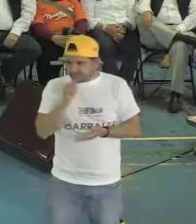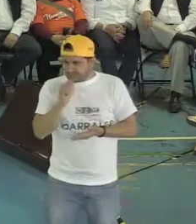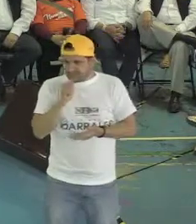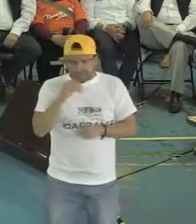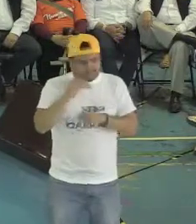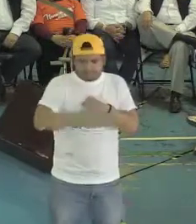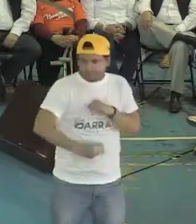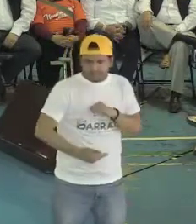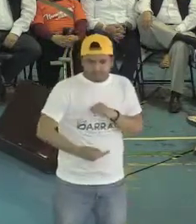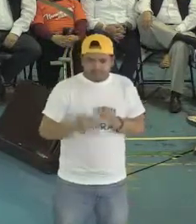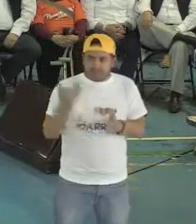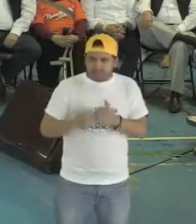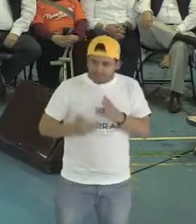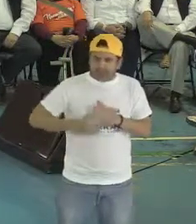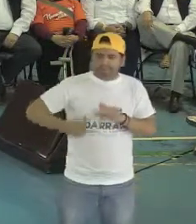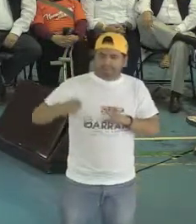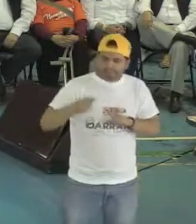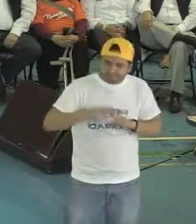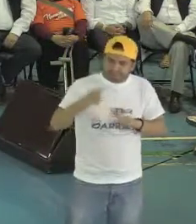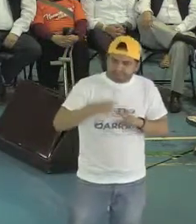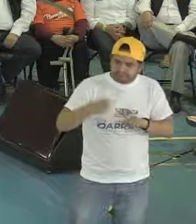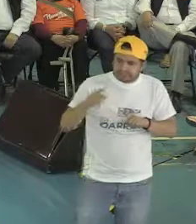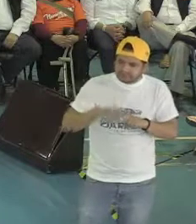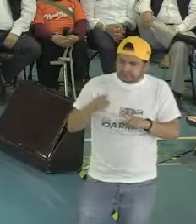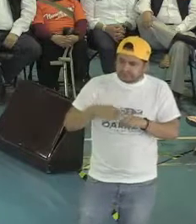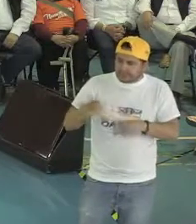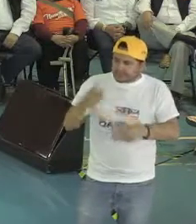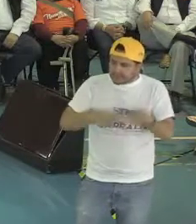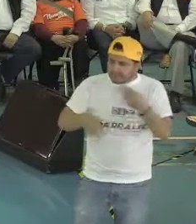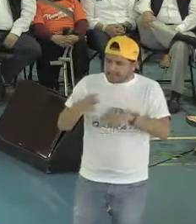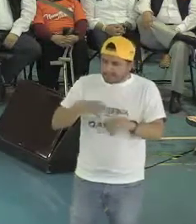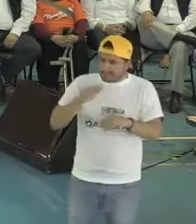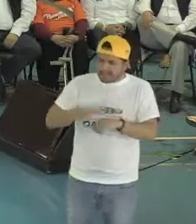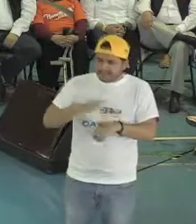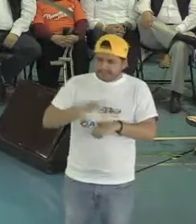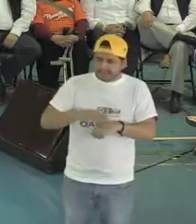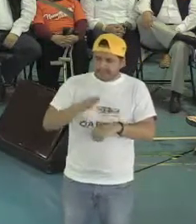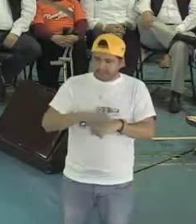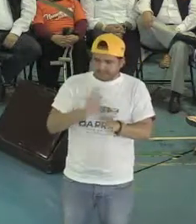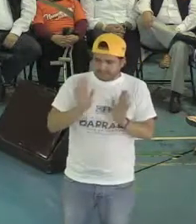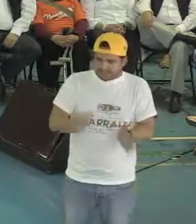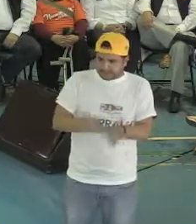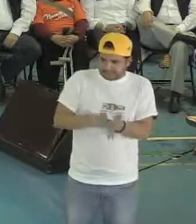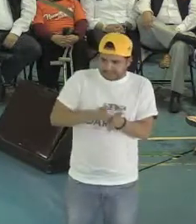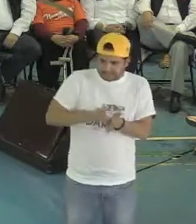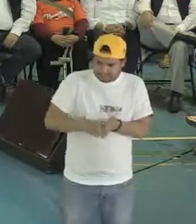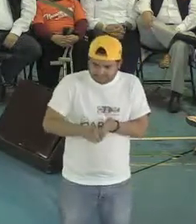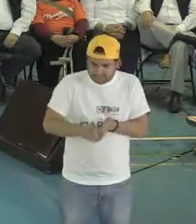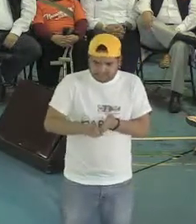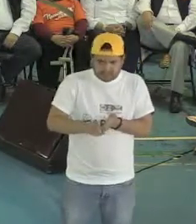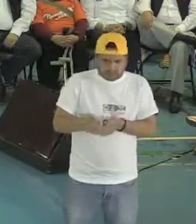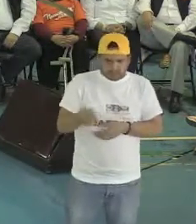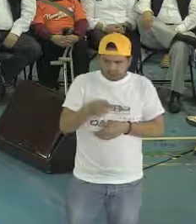tarea. Apenas viene la siguiente parte. Ya son considerados sujetos de derechos, ya tienen todos sus derechos.